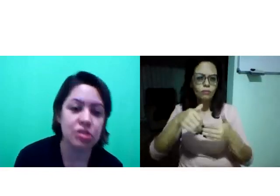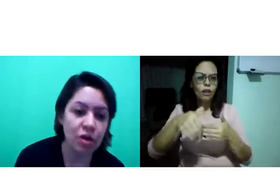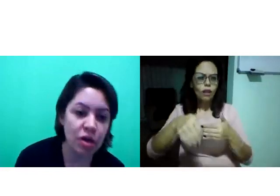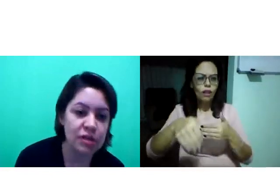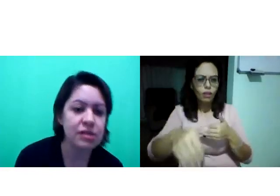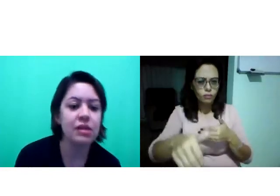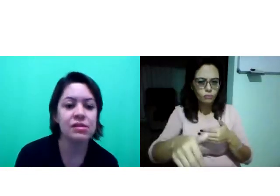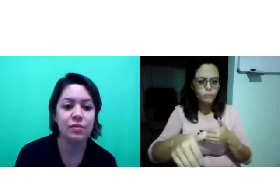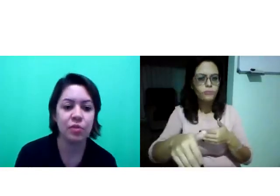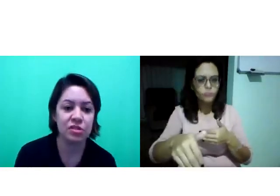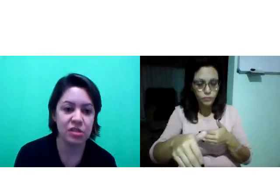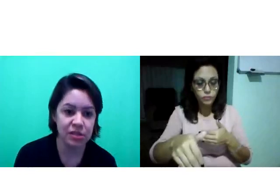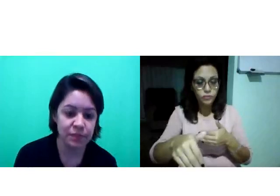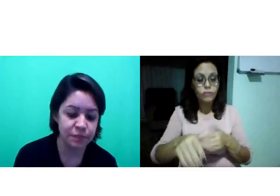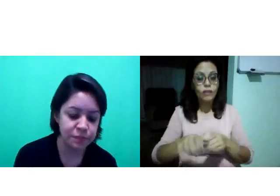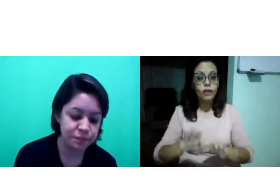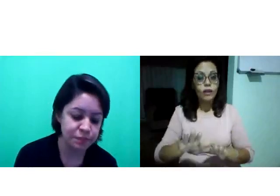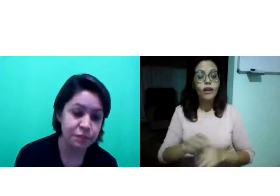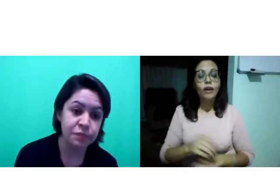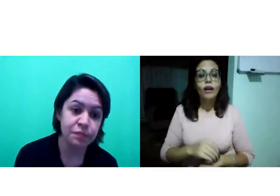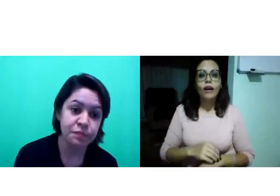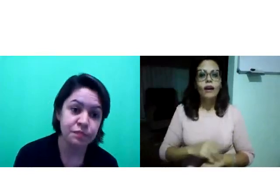sete horas, e assim por diante.